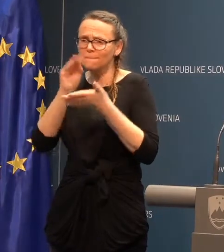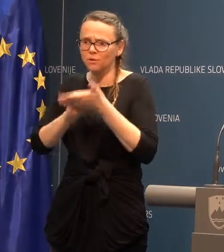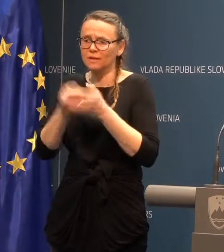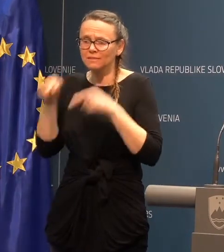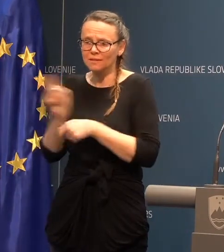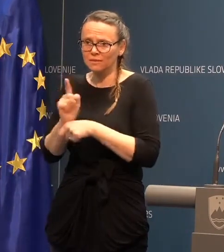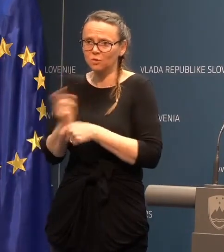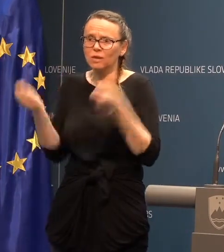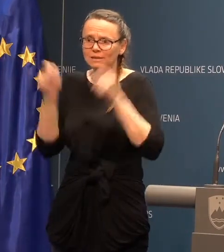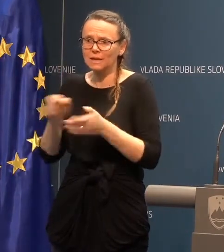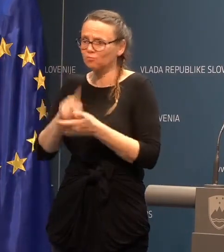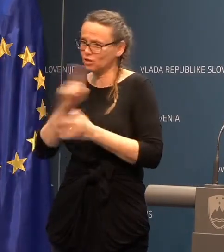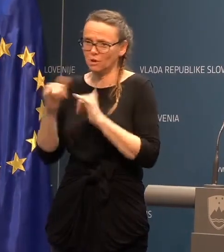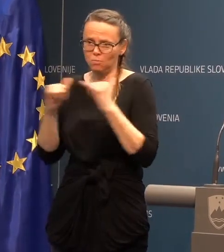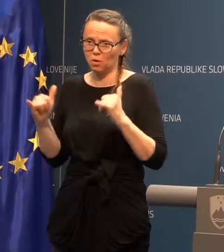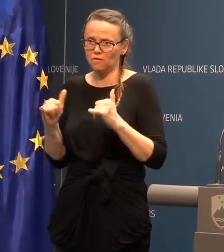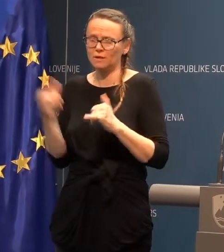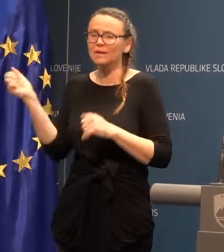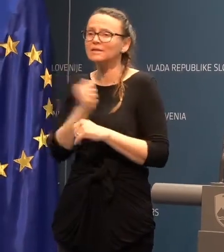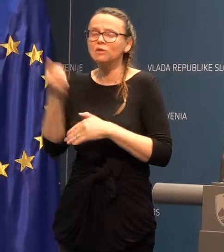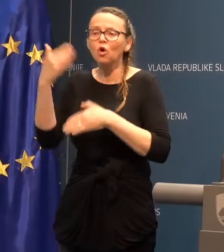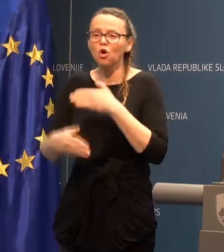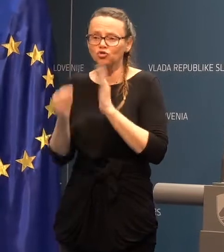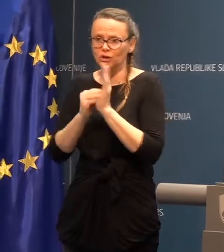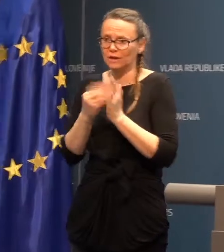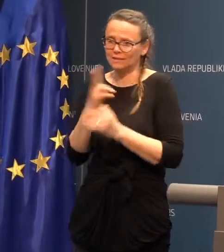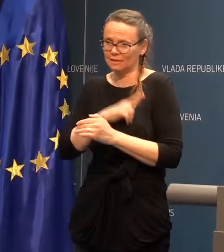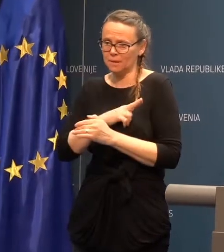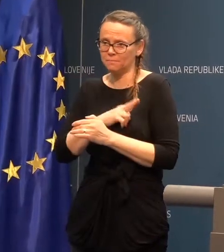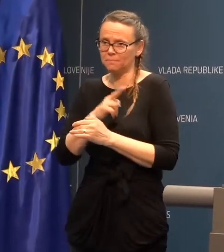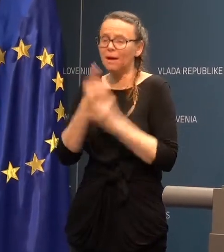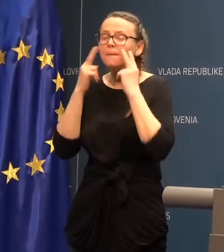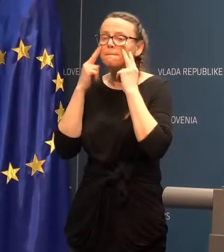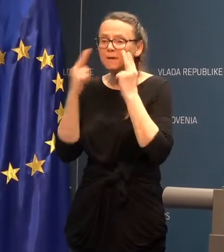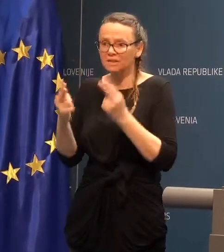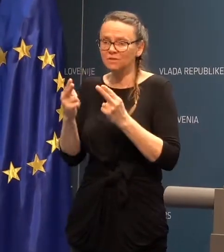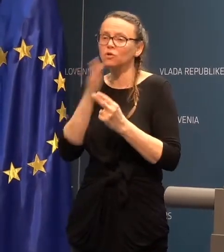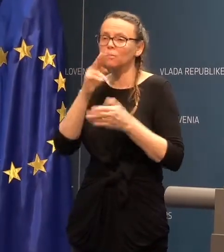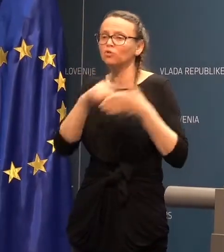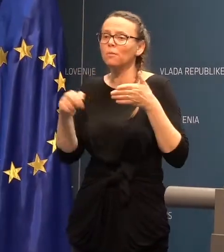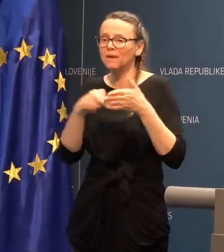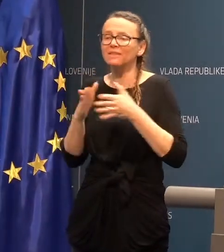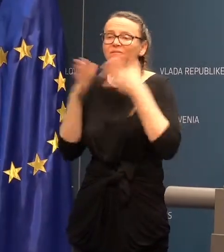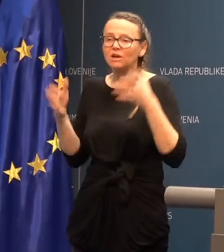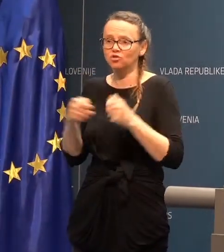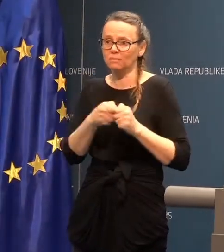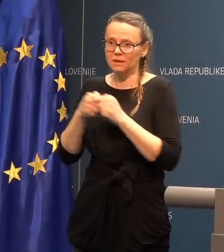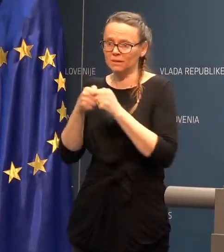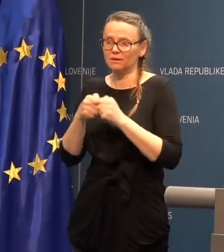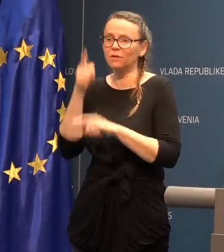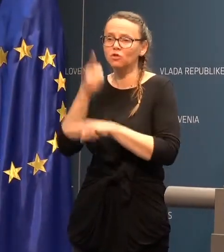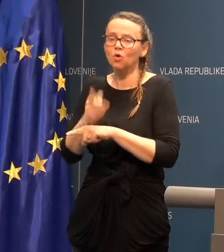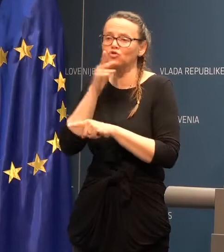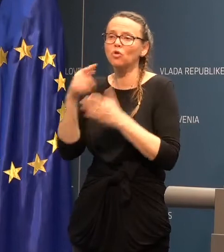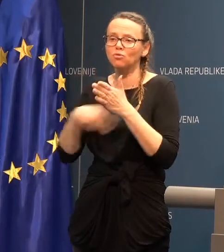trenutek sklep še ni oblikovan, zato končnih podatkov nimam. Predvido nam bo prepovedane večje priletice določeno